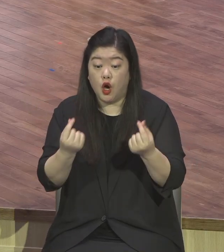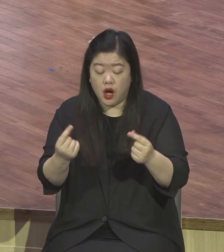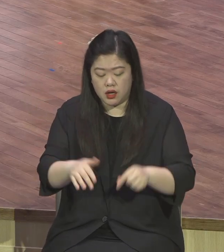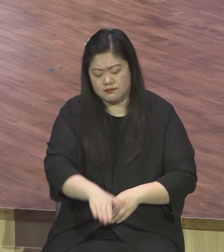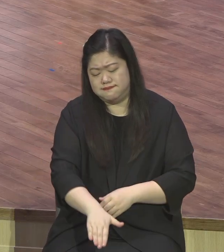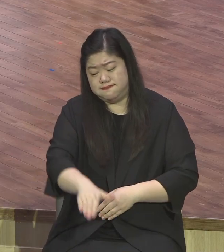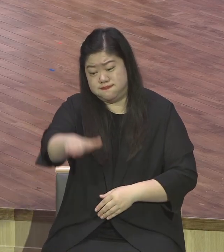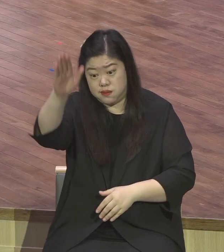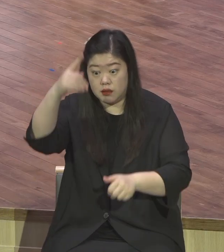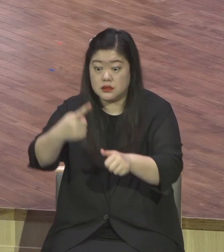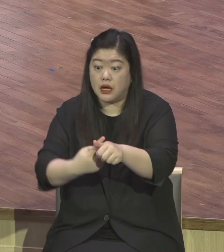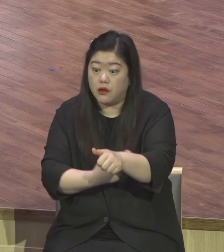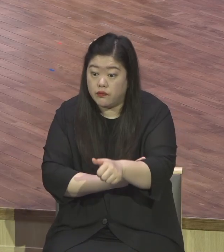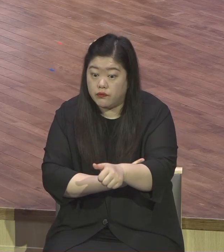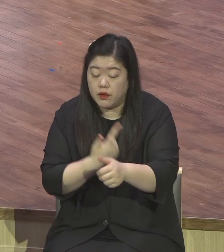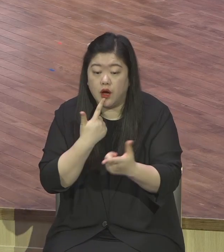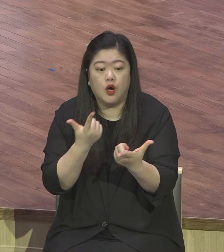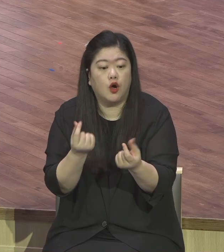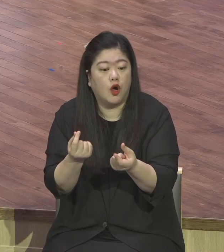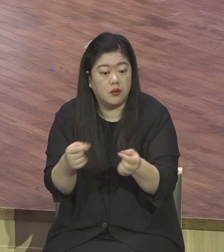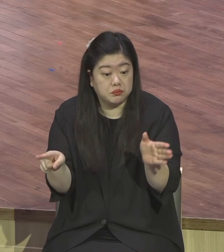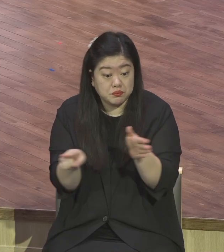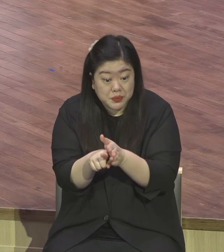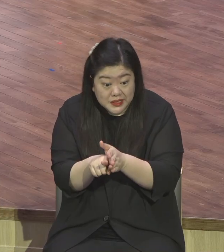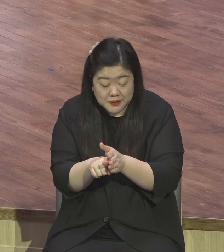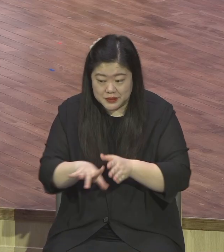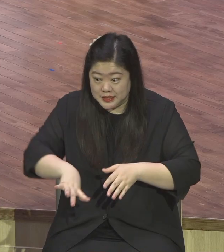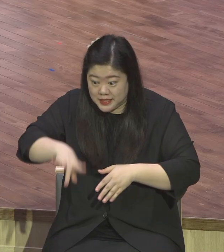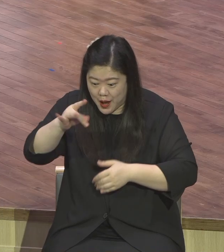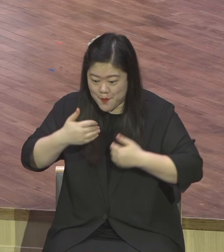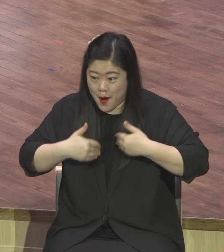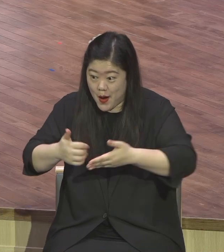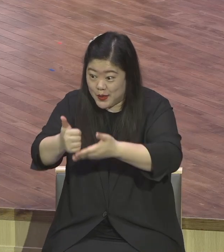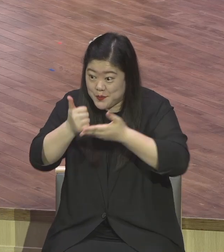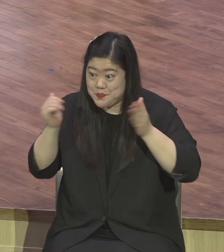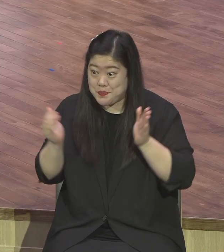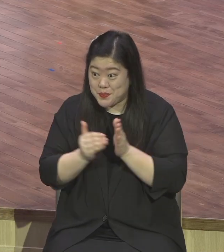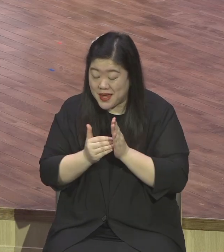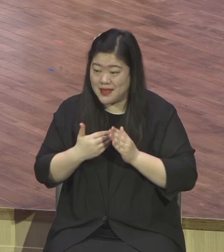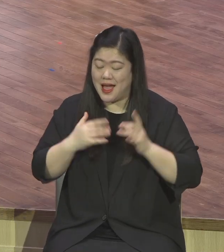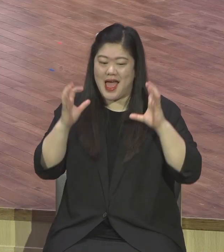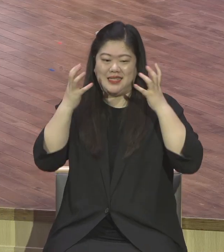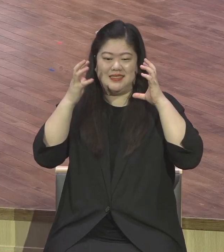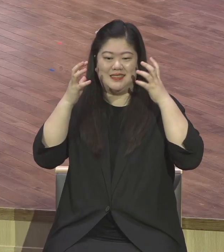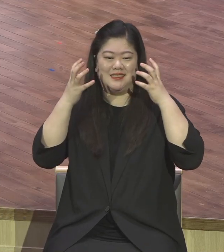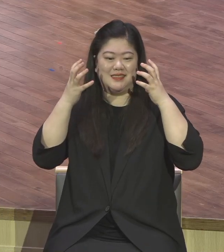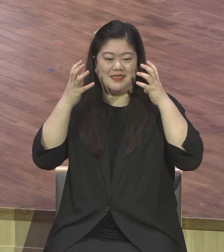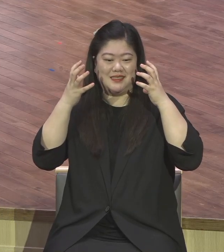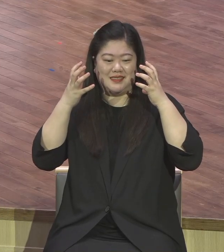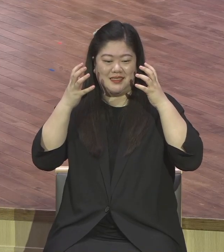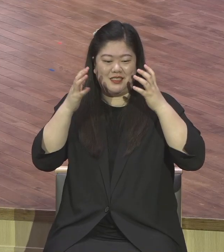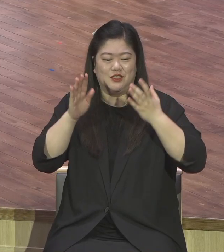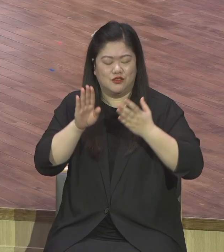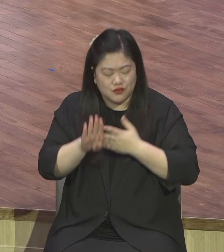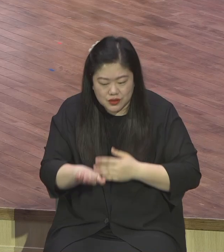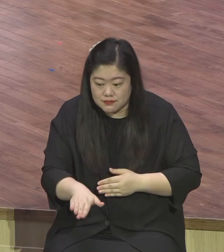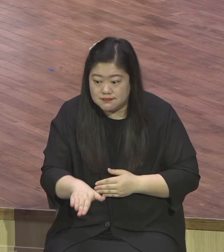우리 영계 모든 성도들 예수님께서 무화과나무 사건을 통해서 우리에게 주시고자 하시는 영적